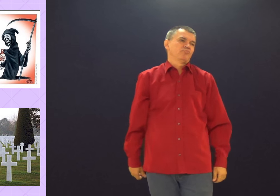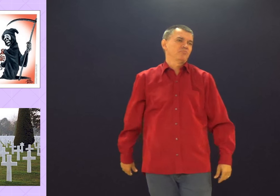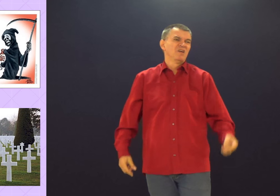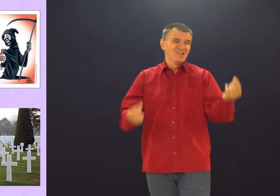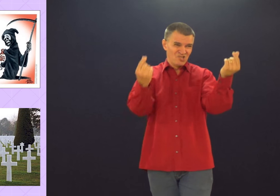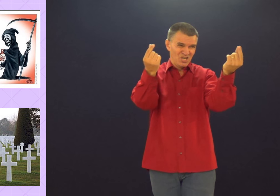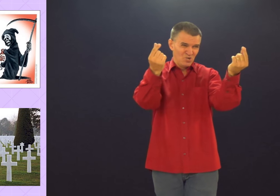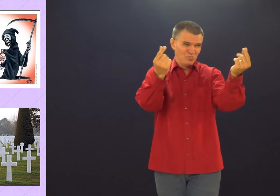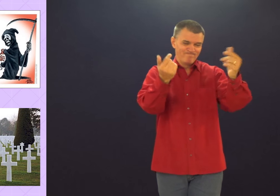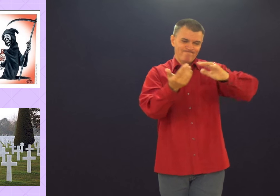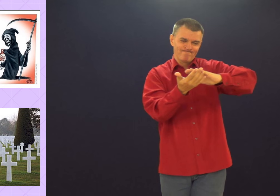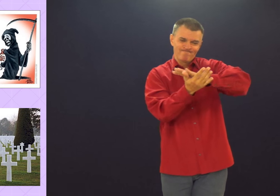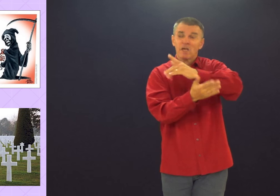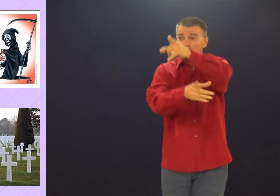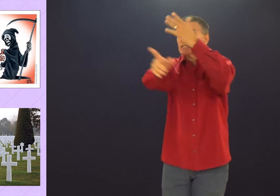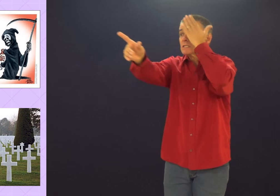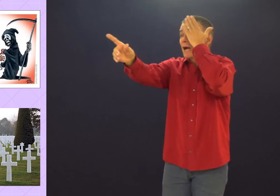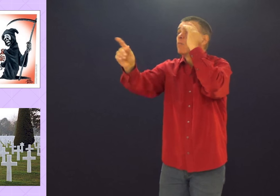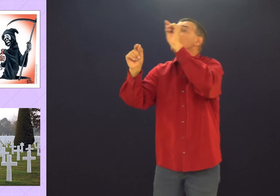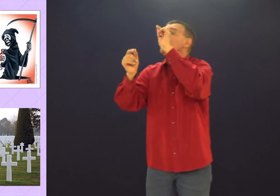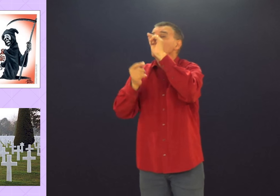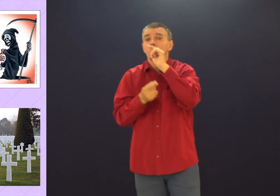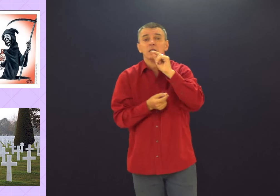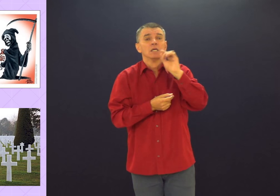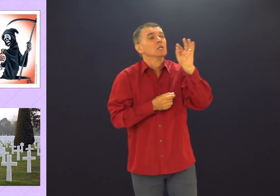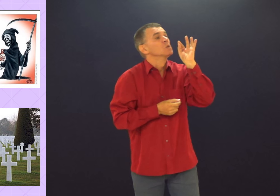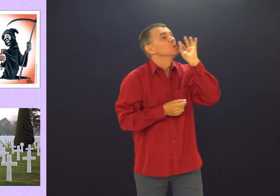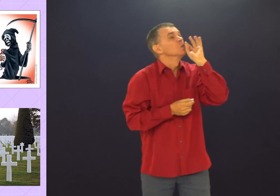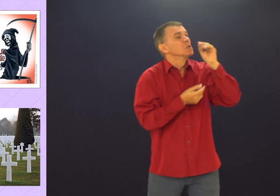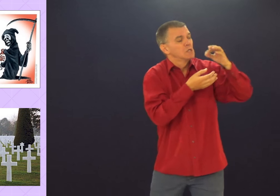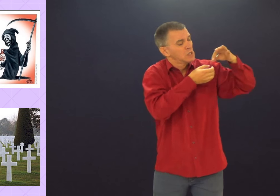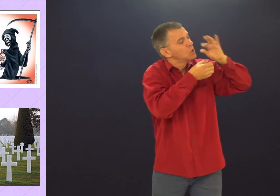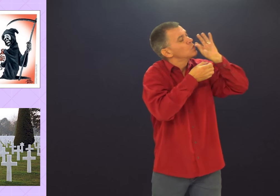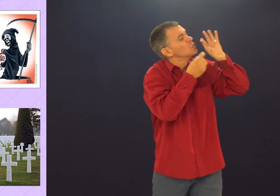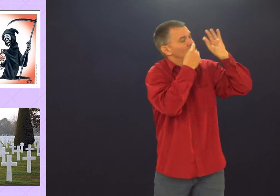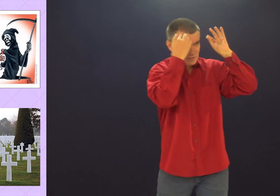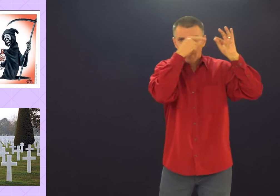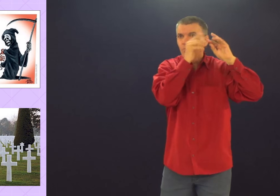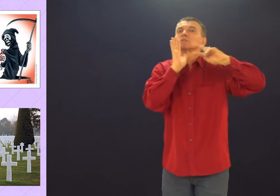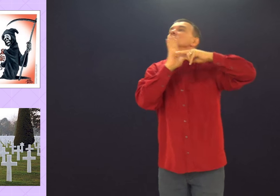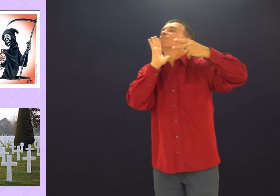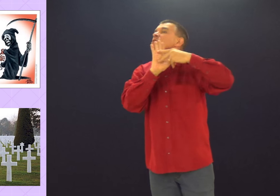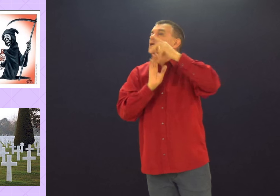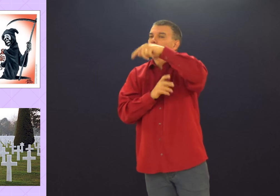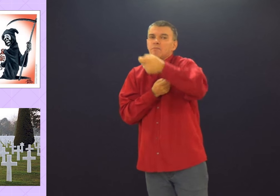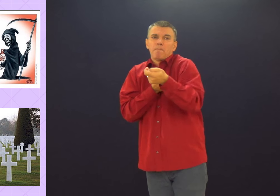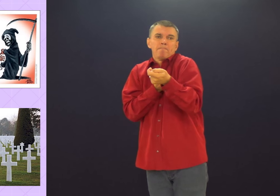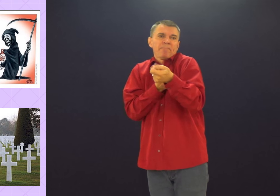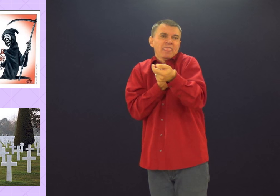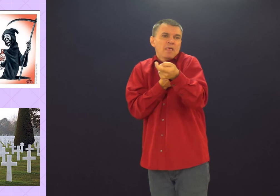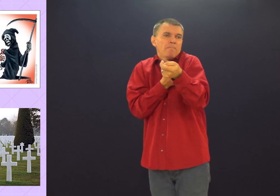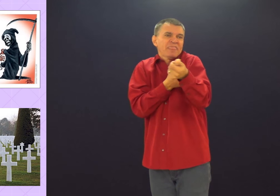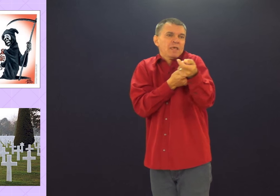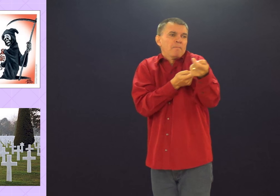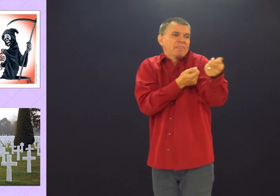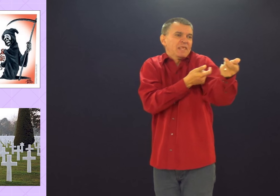ela nunca vai progredir. Ela só vai agredir. Eu não sei se você sabe, mas, sabe o baseado, aquilo que você faz?